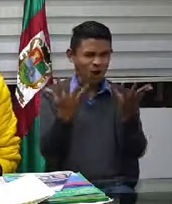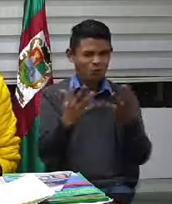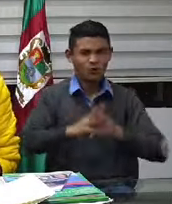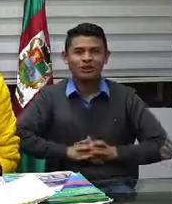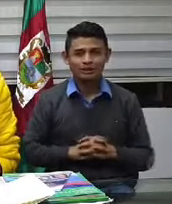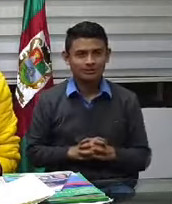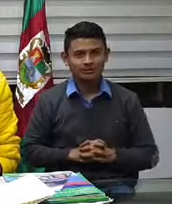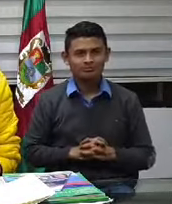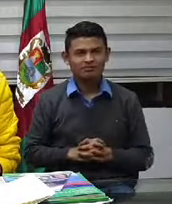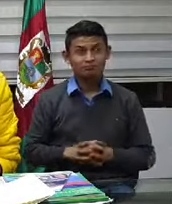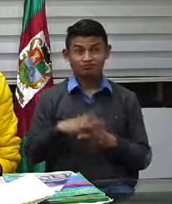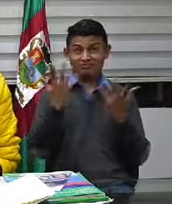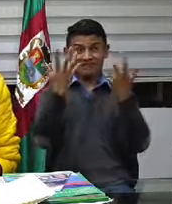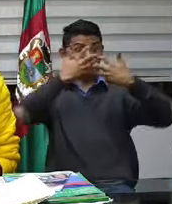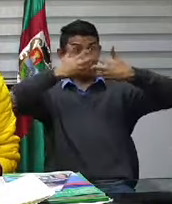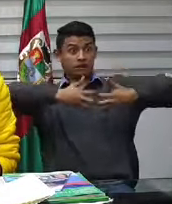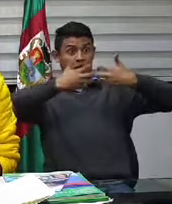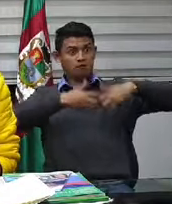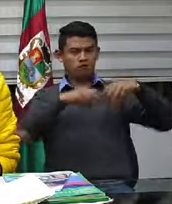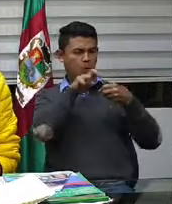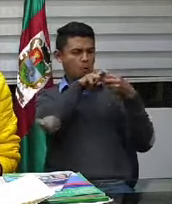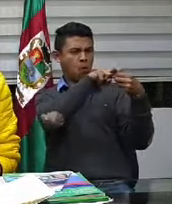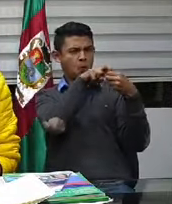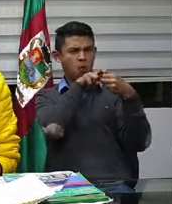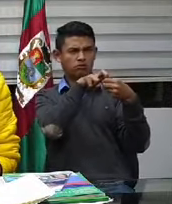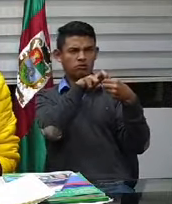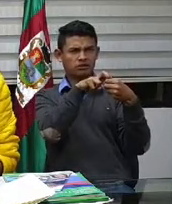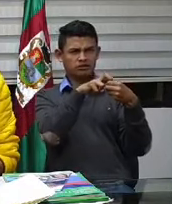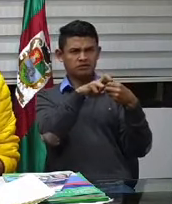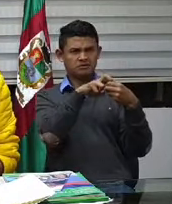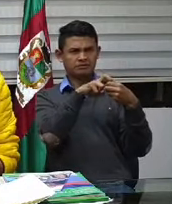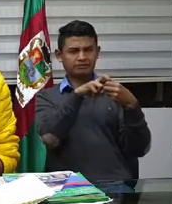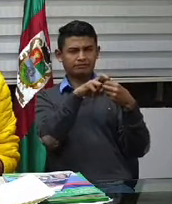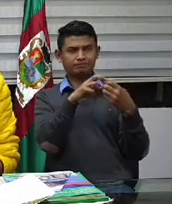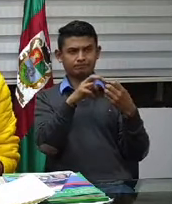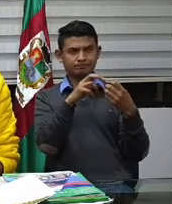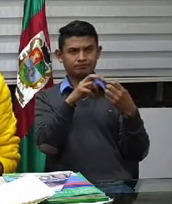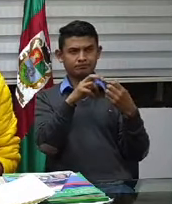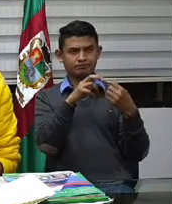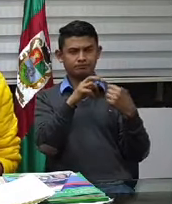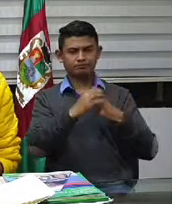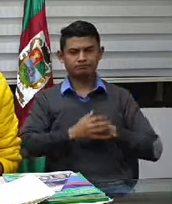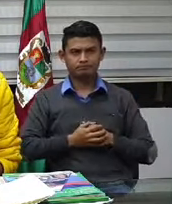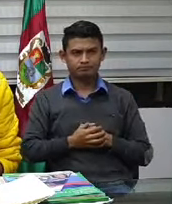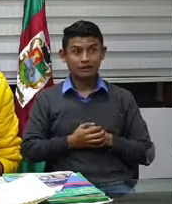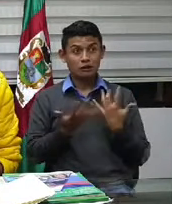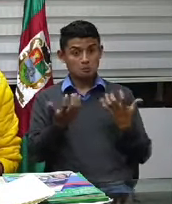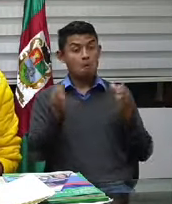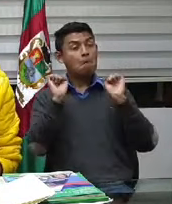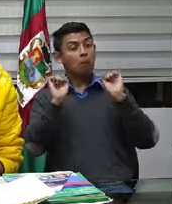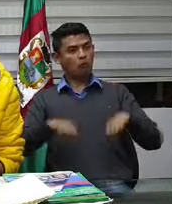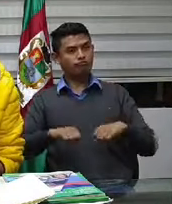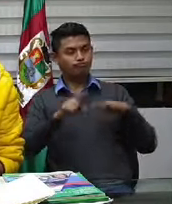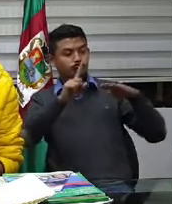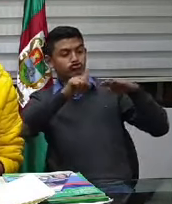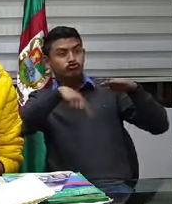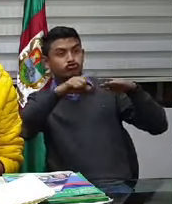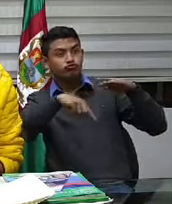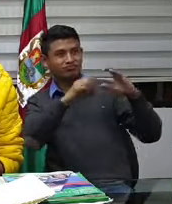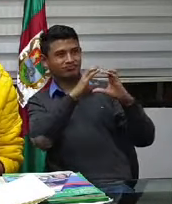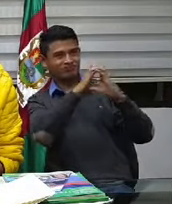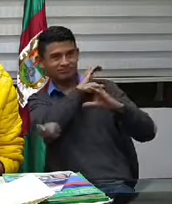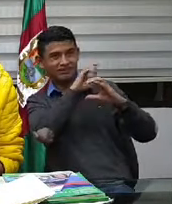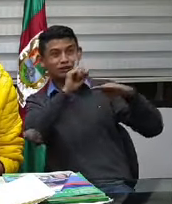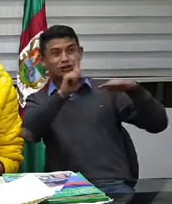intermunicipal como urbano van a dejar salir sus buses cada 7 minutos.